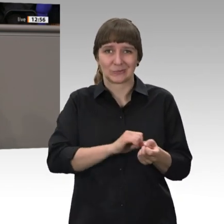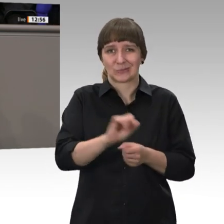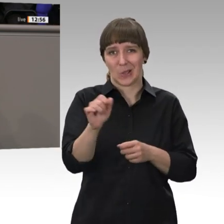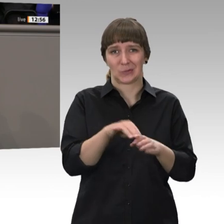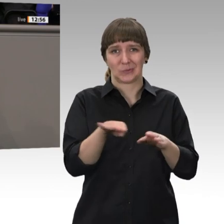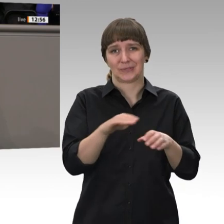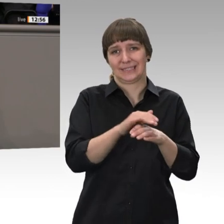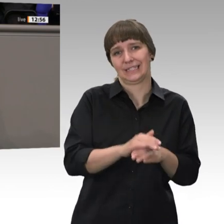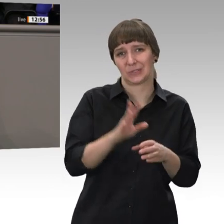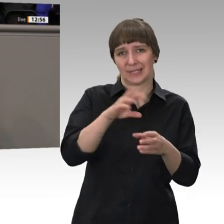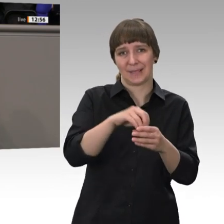ja auch einen Freibetrag einführen.